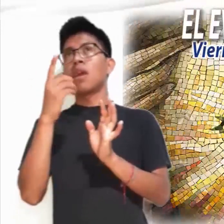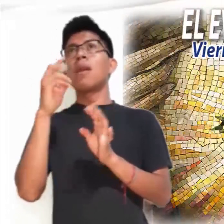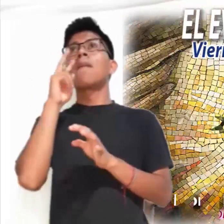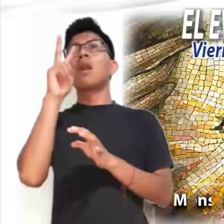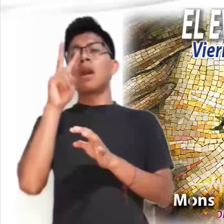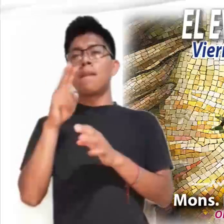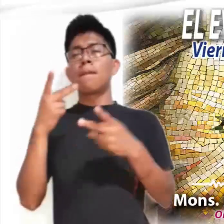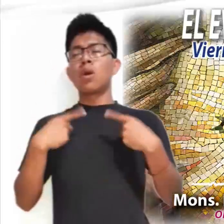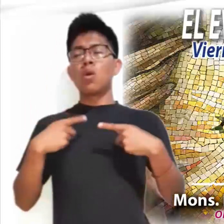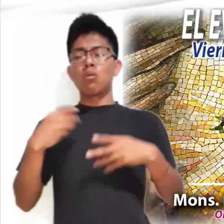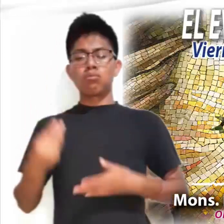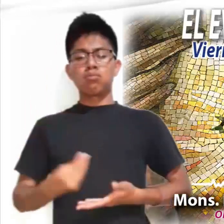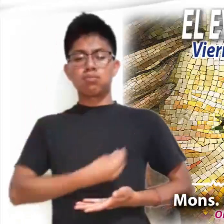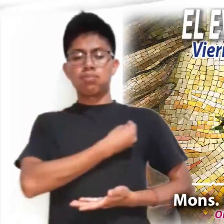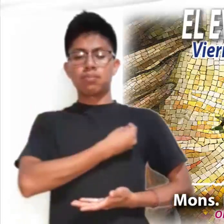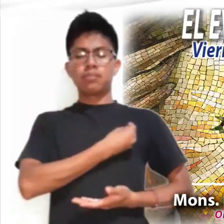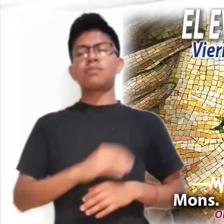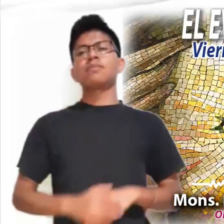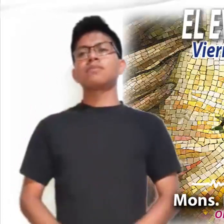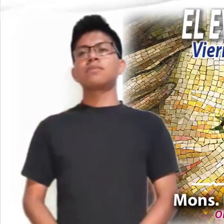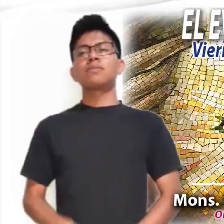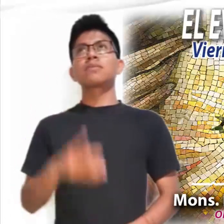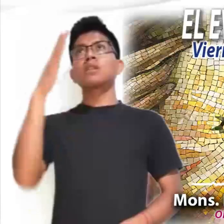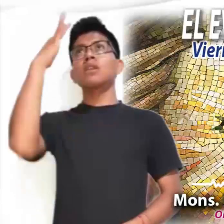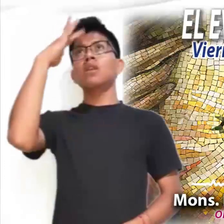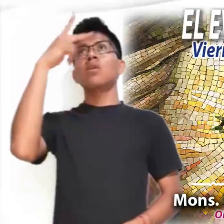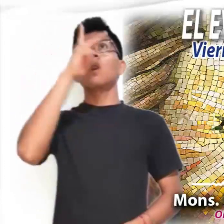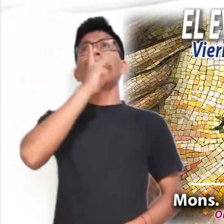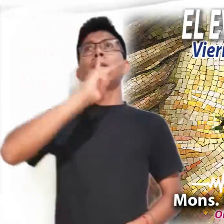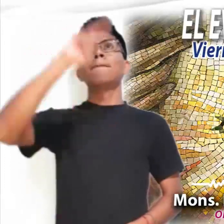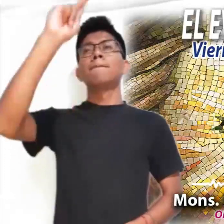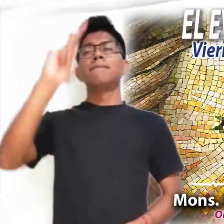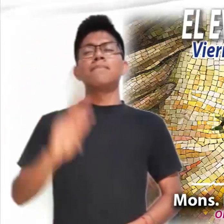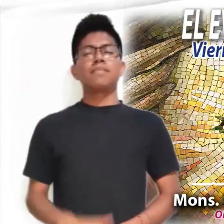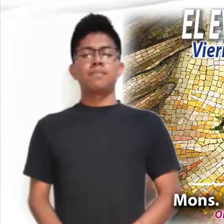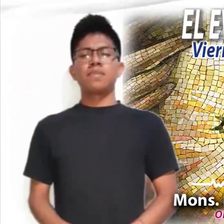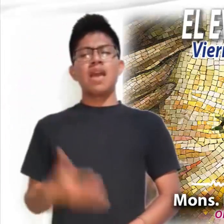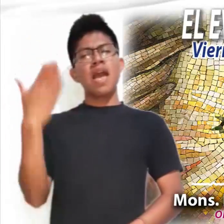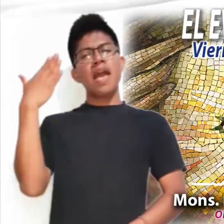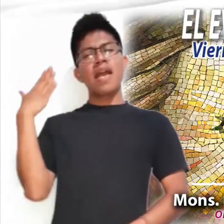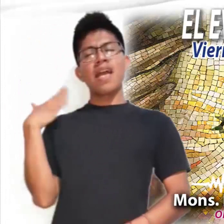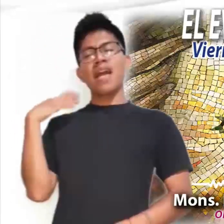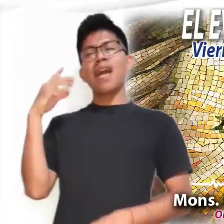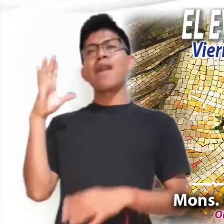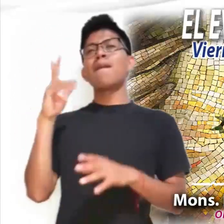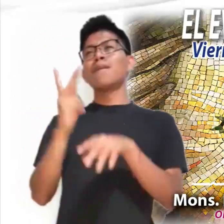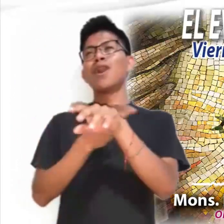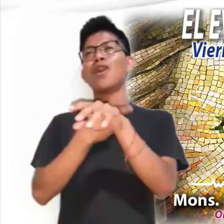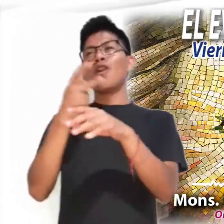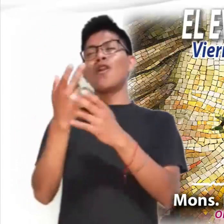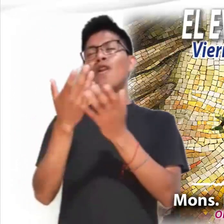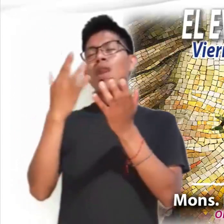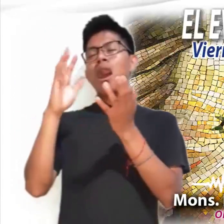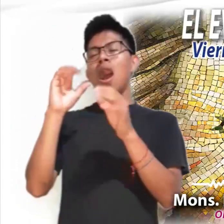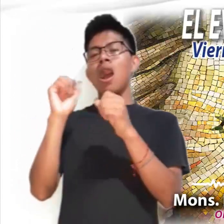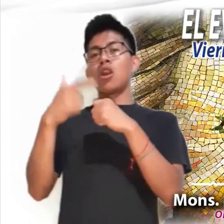Palabra del Señor Hace algunos días vivimos un acontecimiento que a todos nos dejó impactados. Un